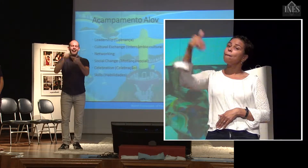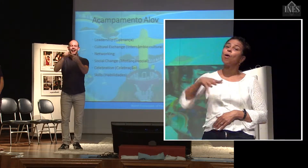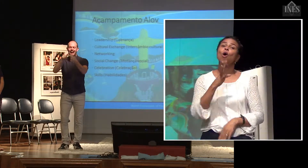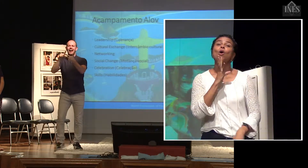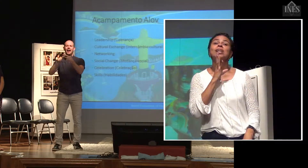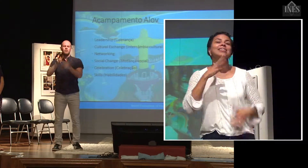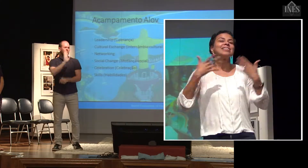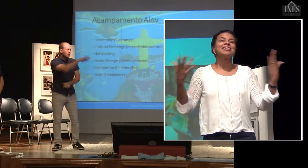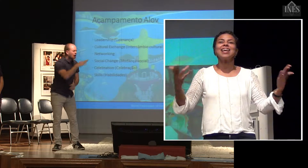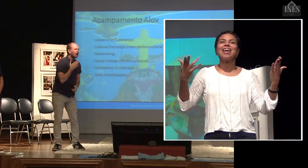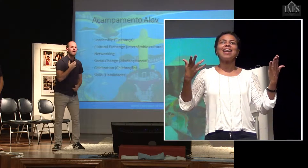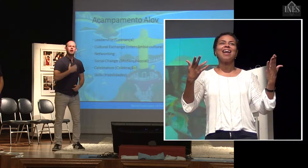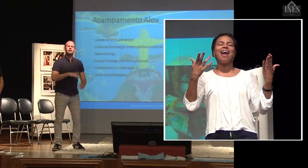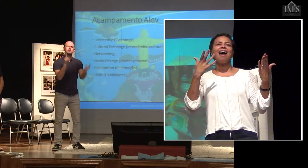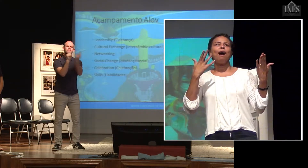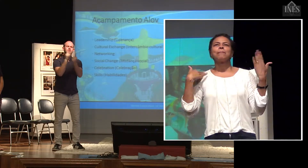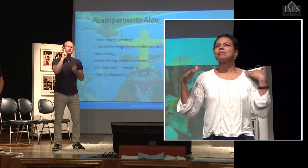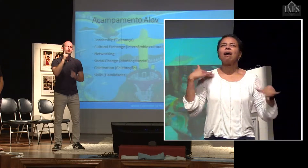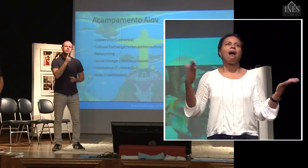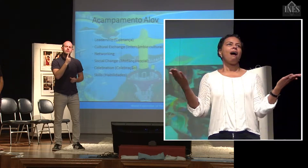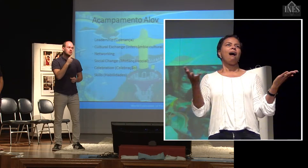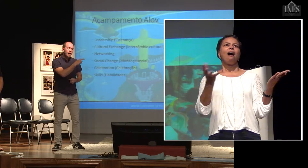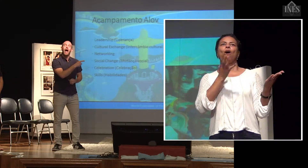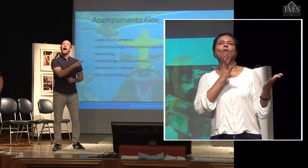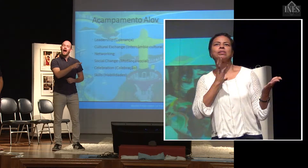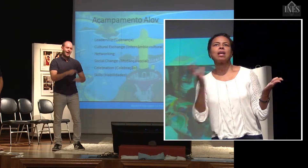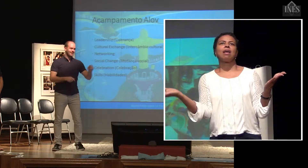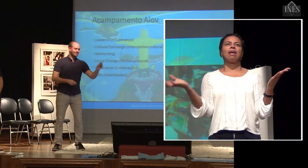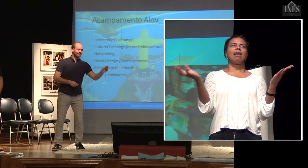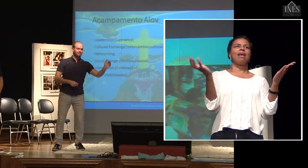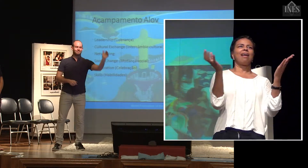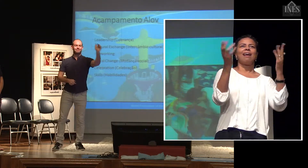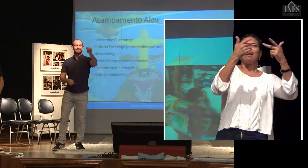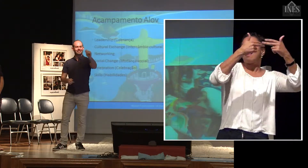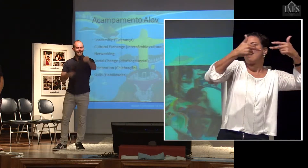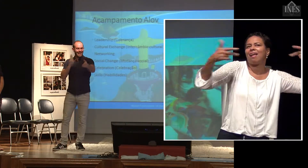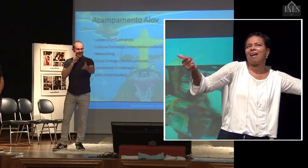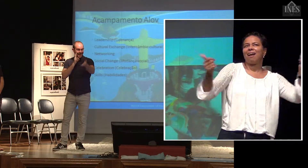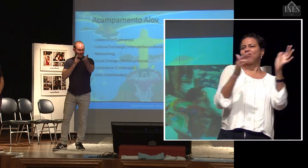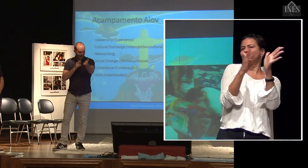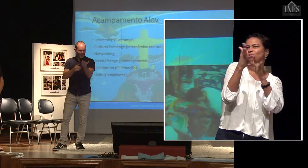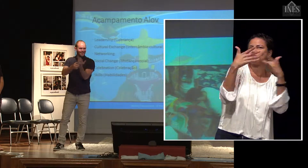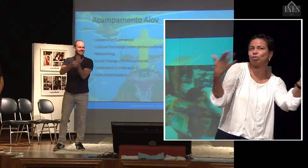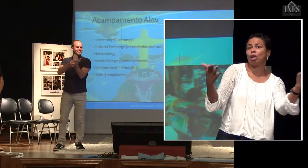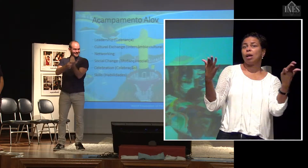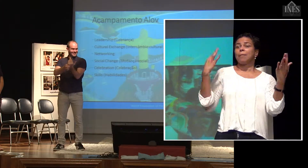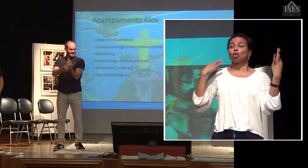série de programações para vocês aqui. Vocês podem conhecer o Cristo, vocês podem conhecer não sei o quê. A gente falou, não, muito legal, a gente quer fazer o turismo, mas onde a gente conhece os